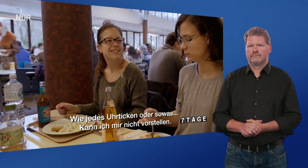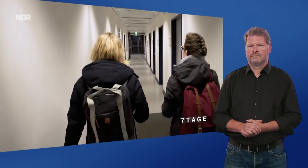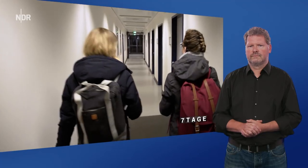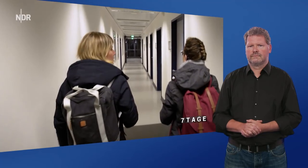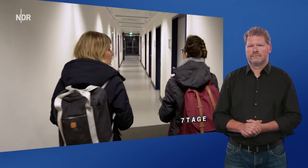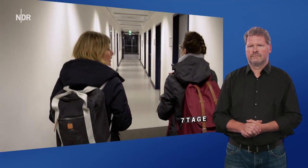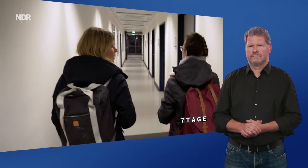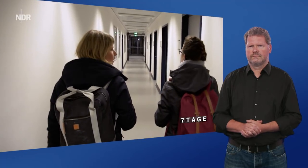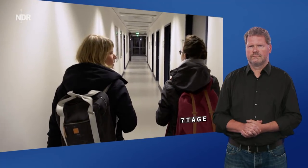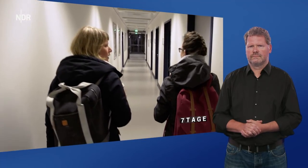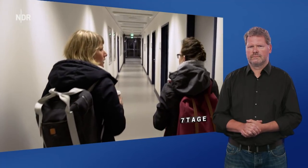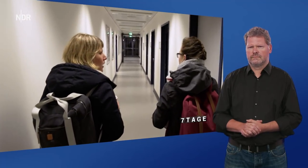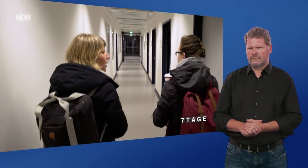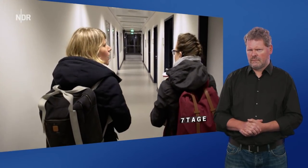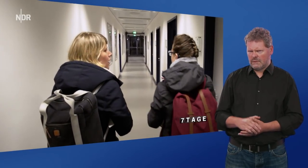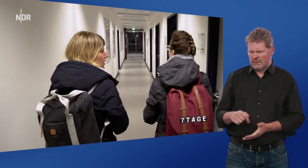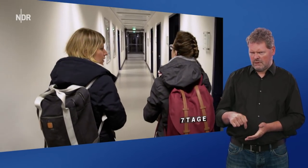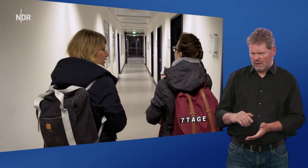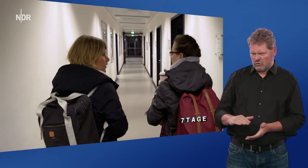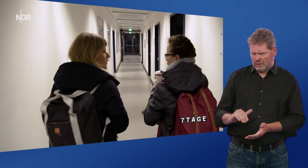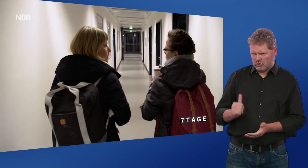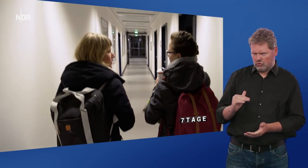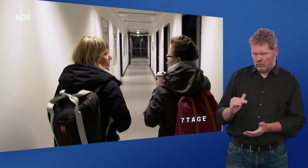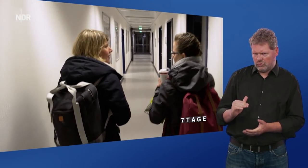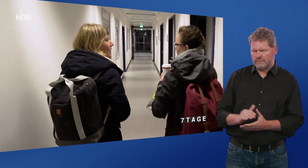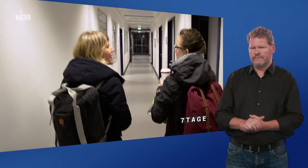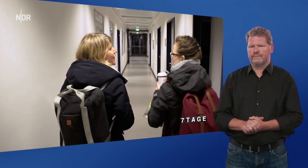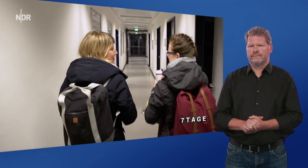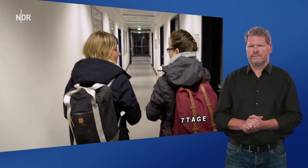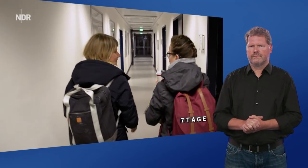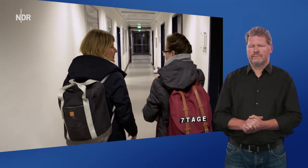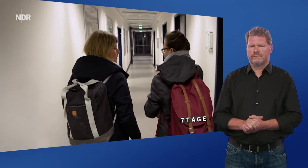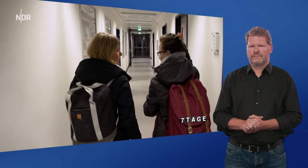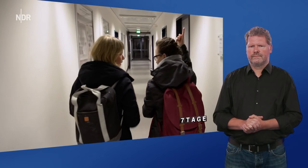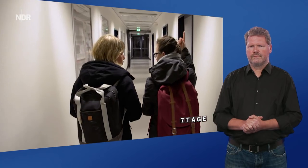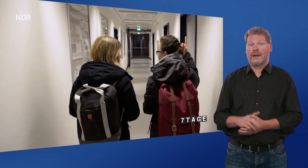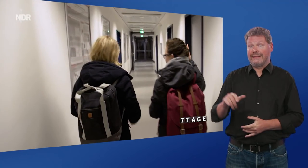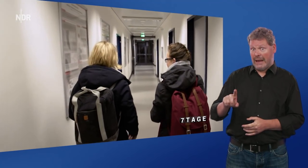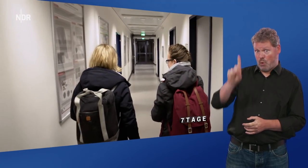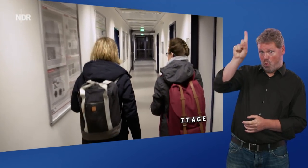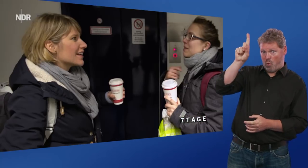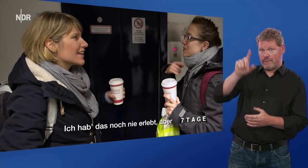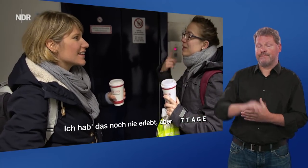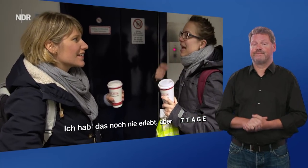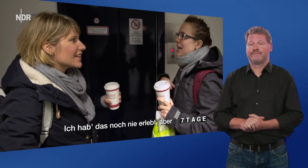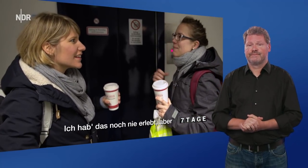Lars. Erfgeschick. Erfgeschick. Erfgeschick. Ah, Werke hoch. Ich hab das noch nie erlebt,